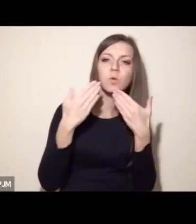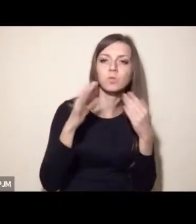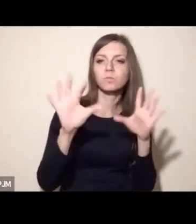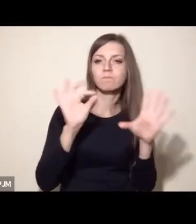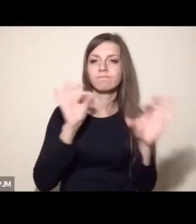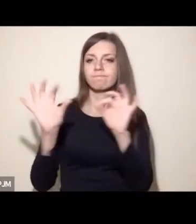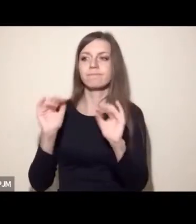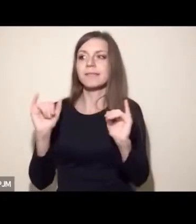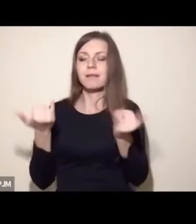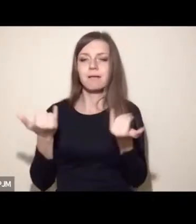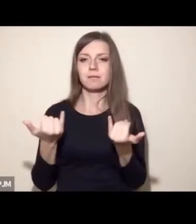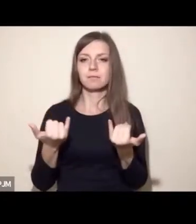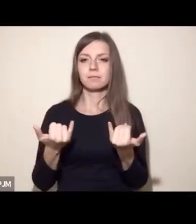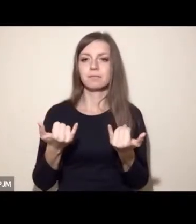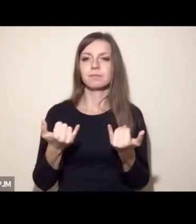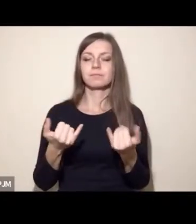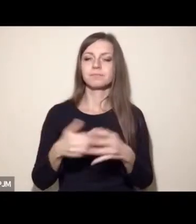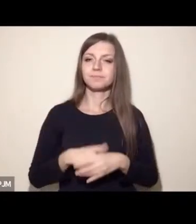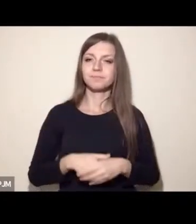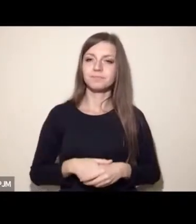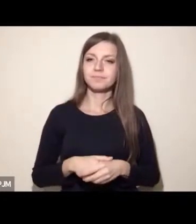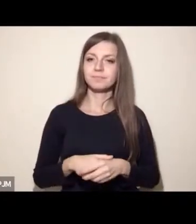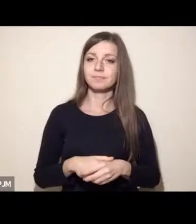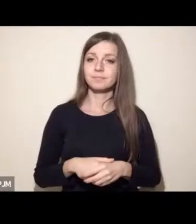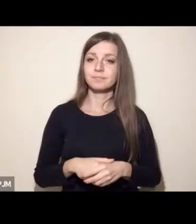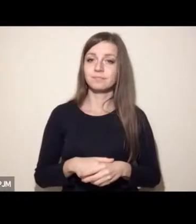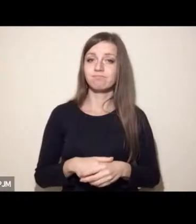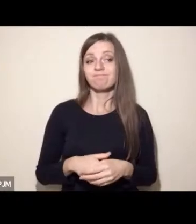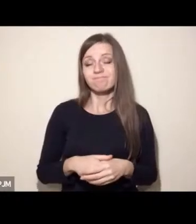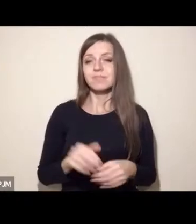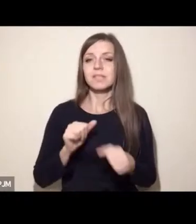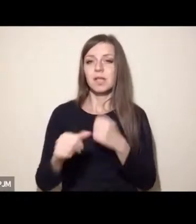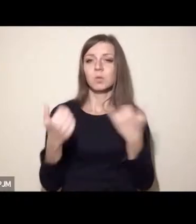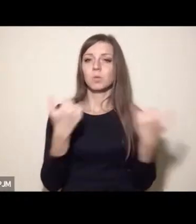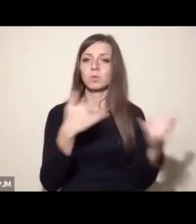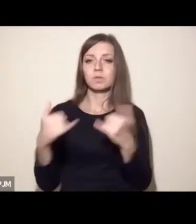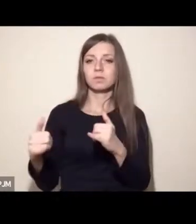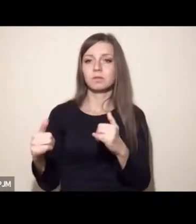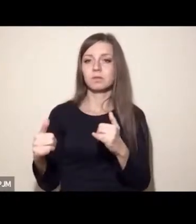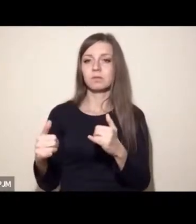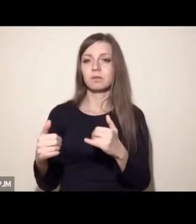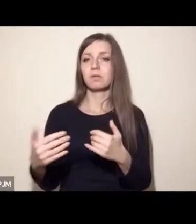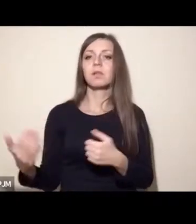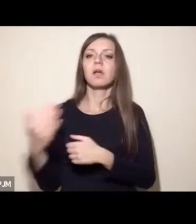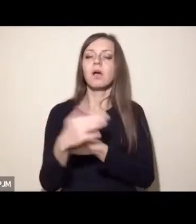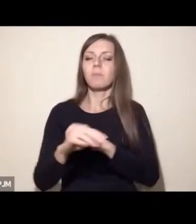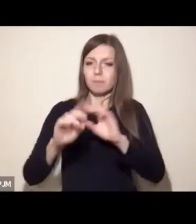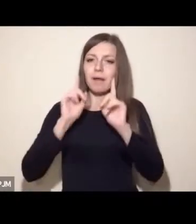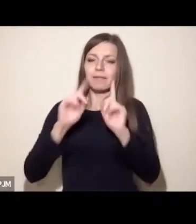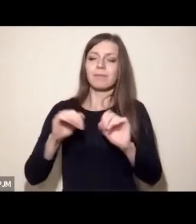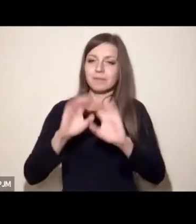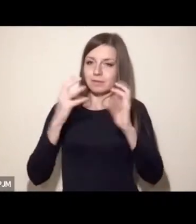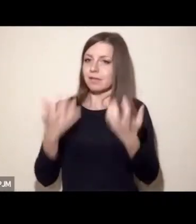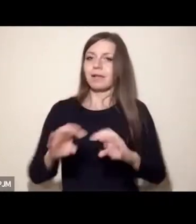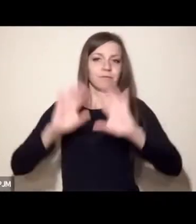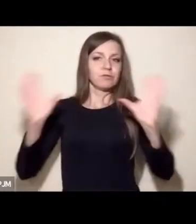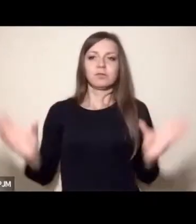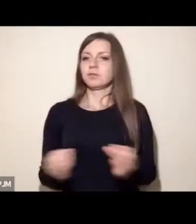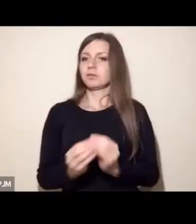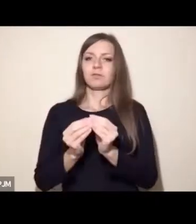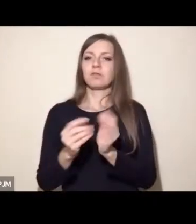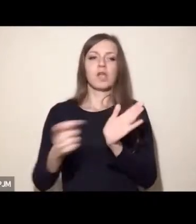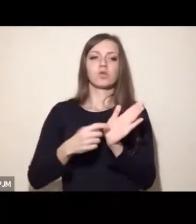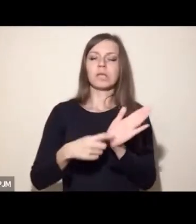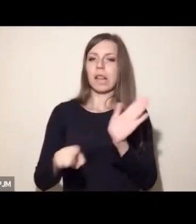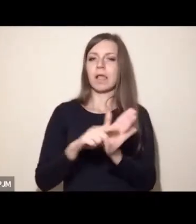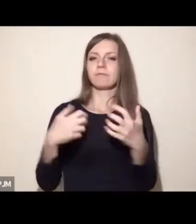musimy je dobierać razem w dialogu i pomimo różnic, bo ostatecznie chcemy zażądać wszystkiego dla zwierząt. To jest nasz cel. Wierzę, że